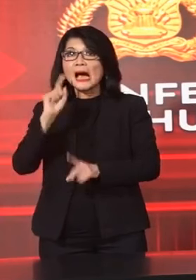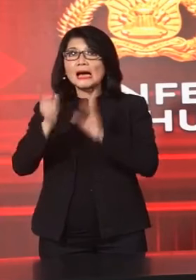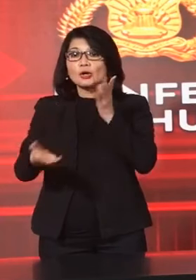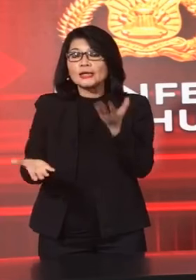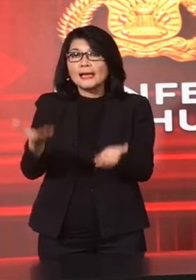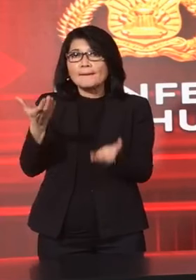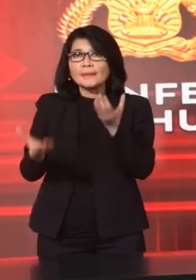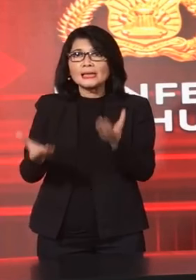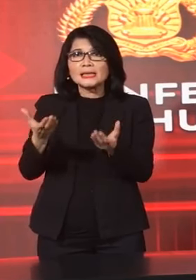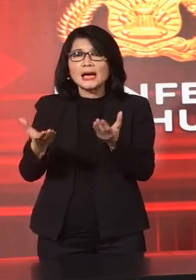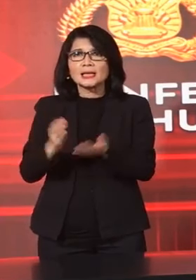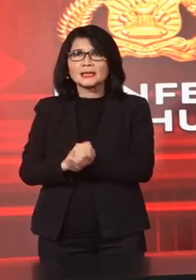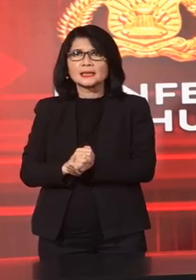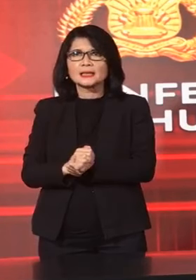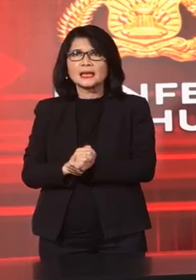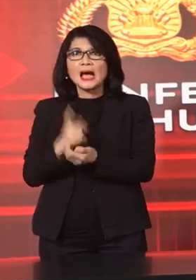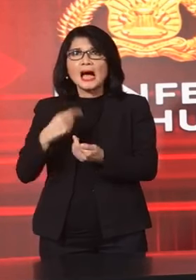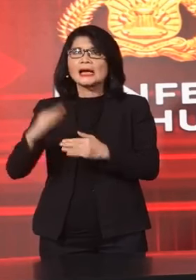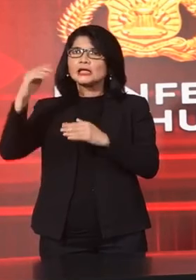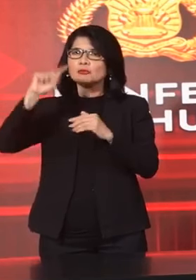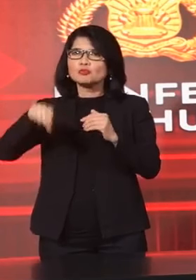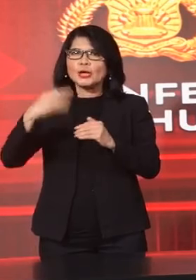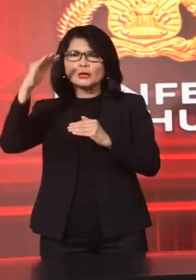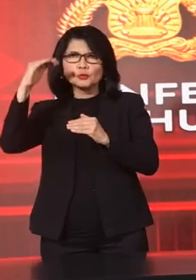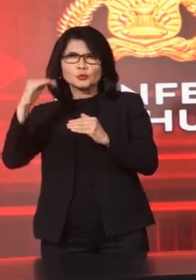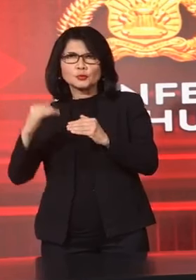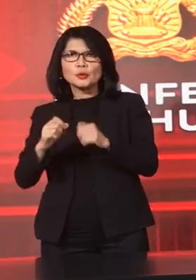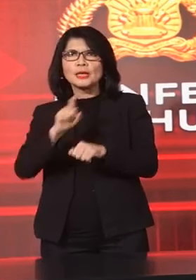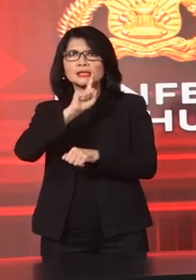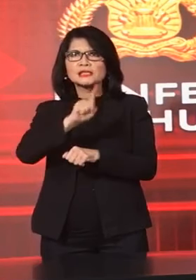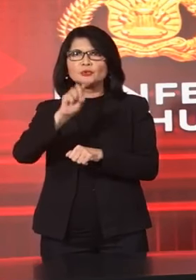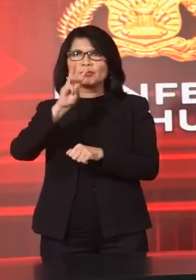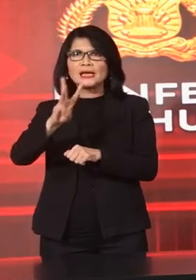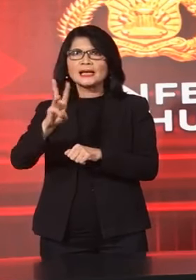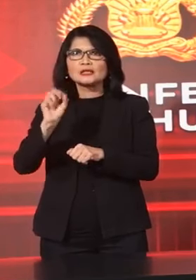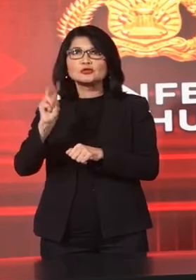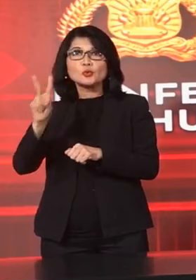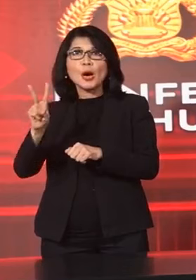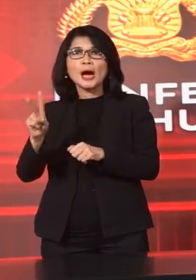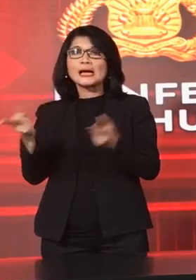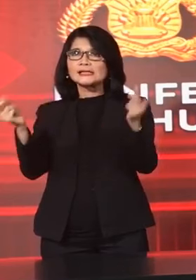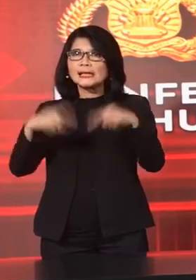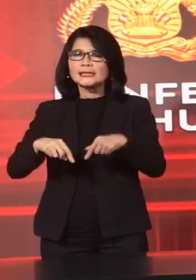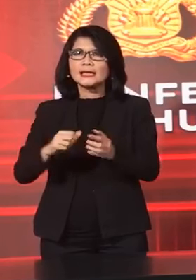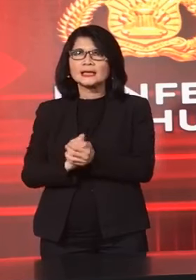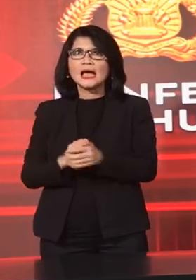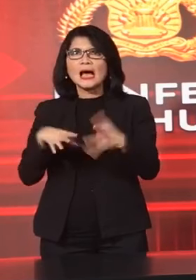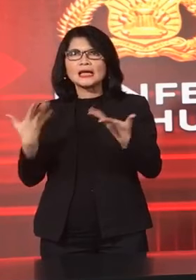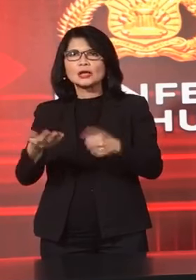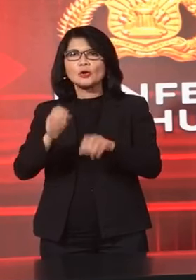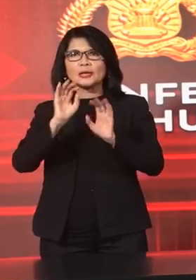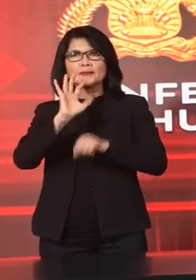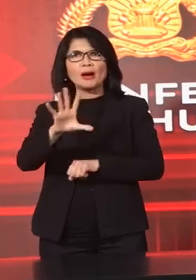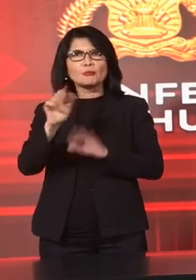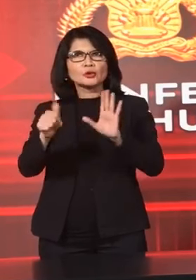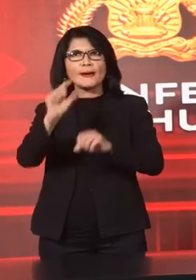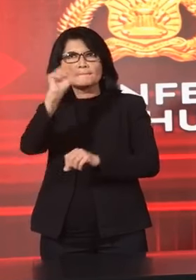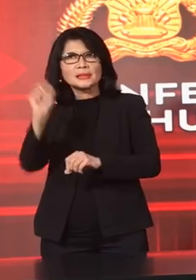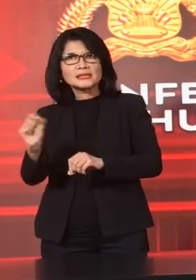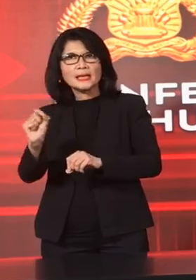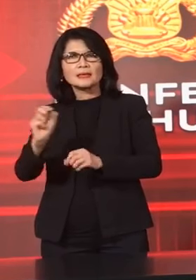Bandingkan Akan Terjadi Penurunan Sebanyak 1302 Kejadian Atau 56%